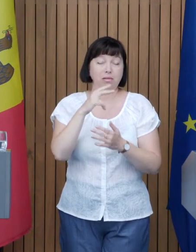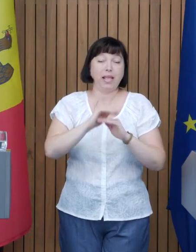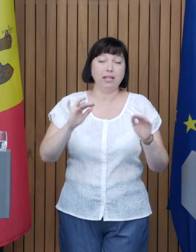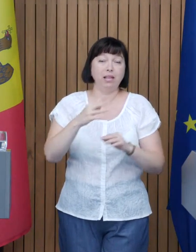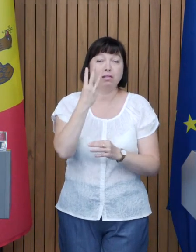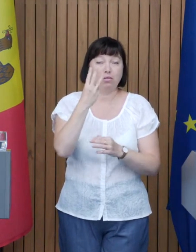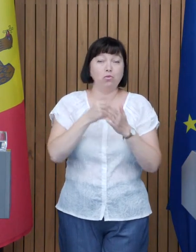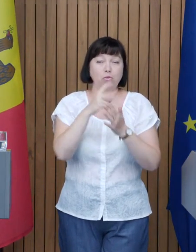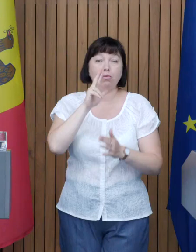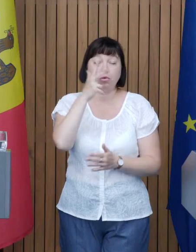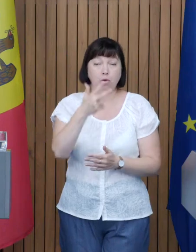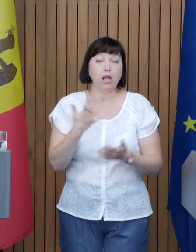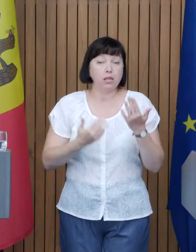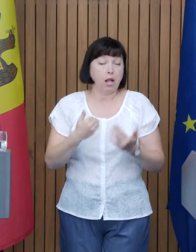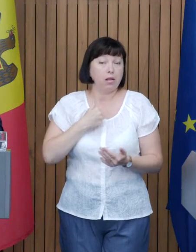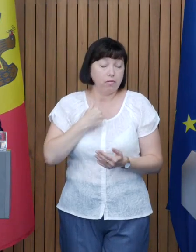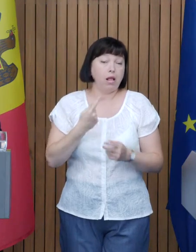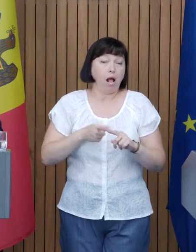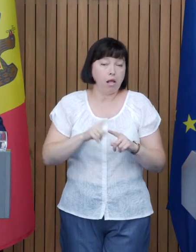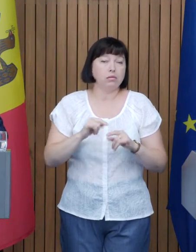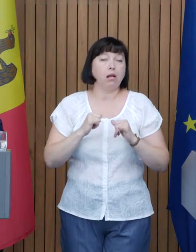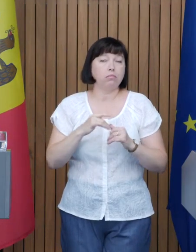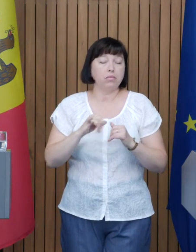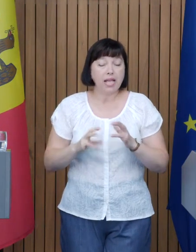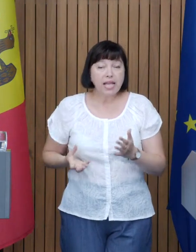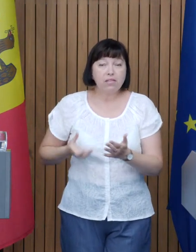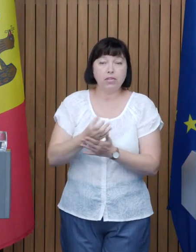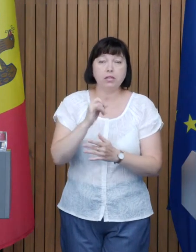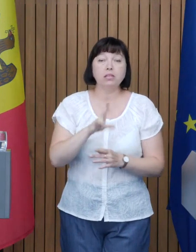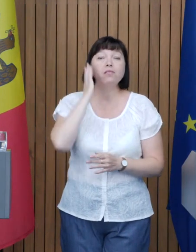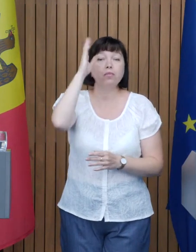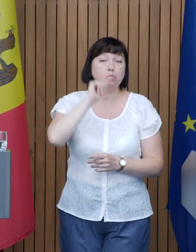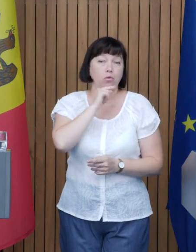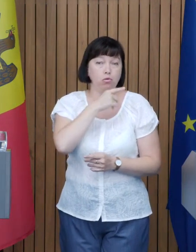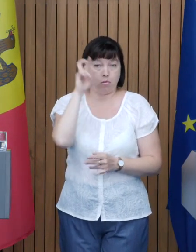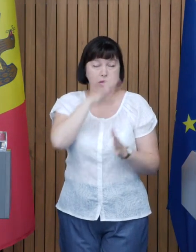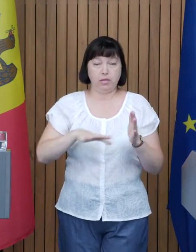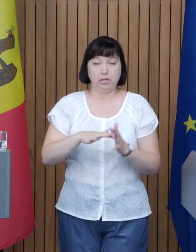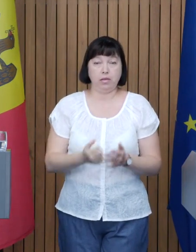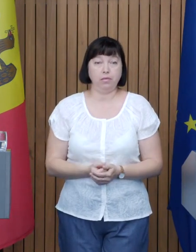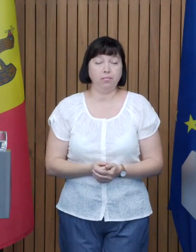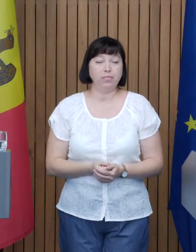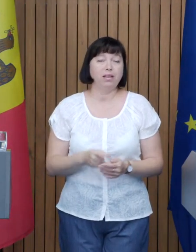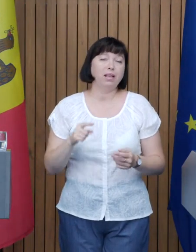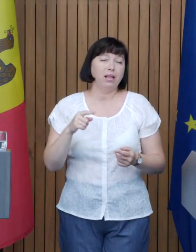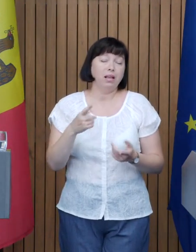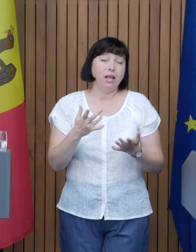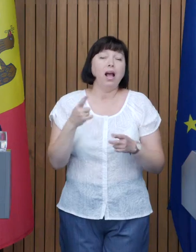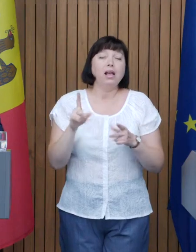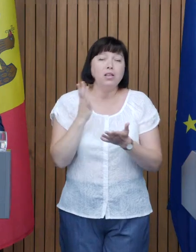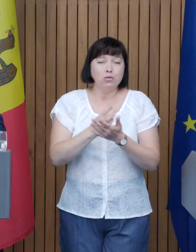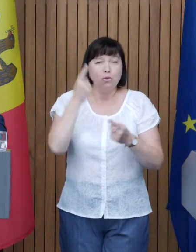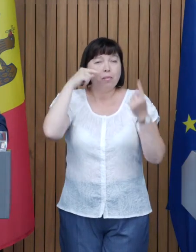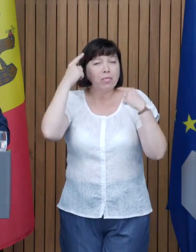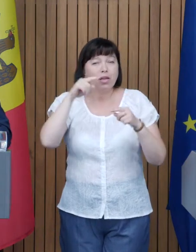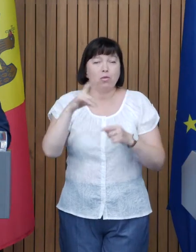este o investiție și în viitorul economic a țării noastre Contrar mitului că, uite, Republica